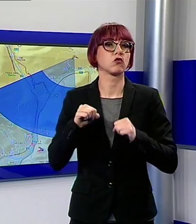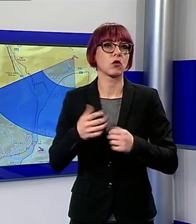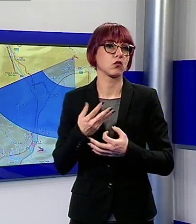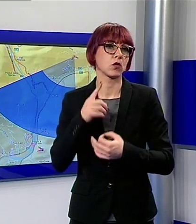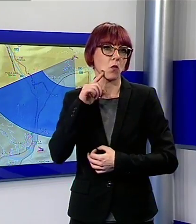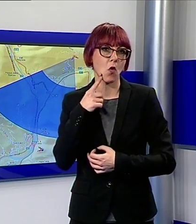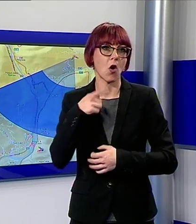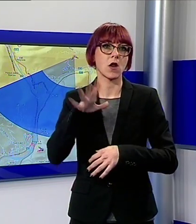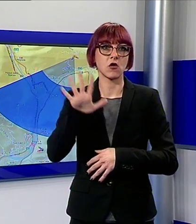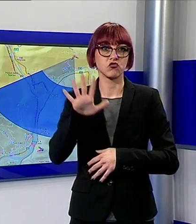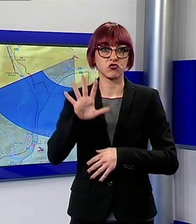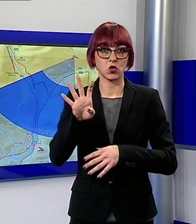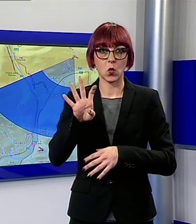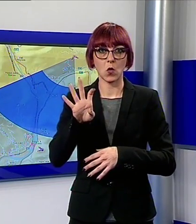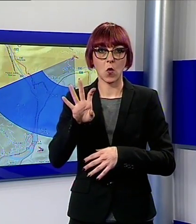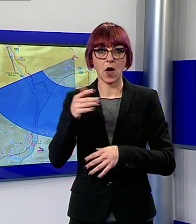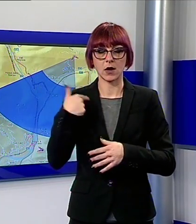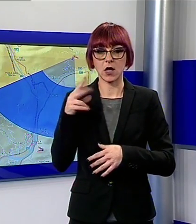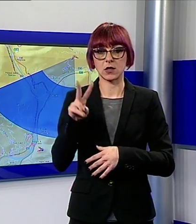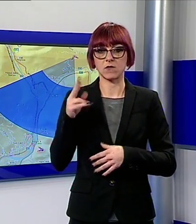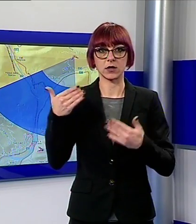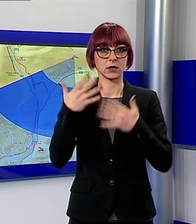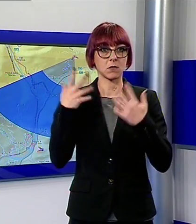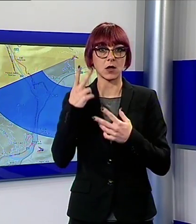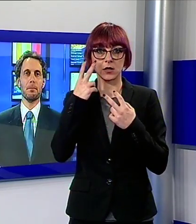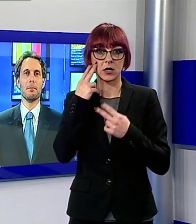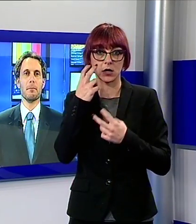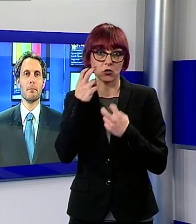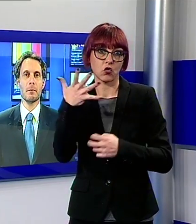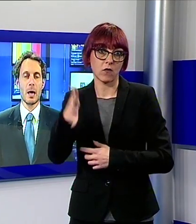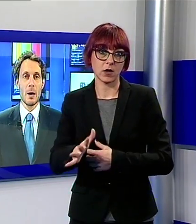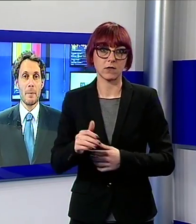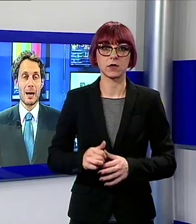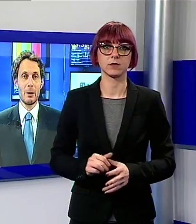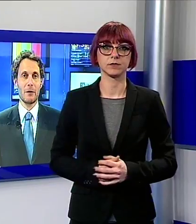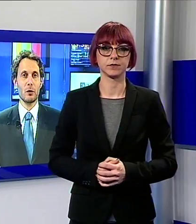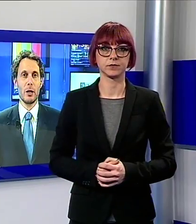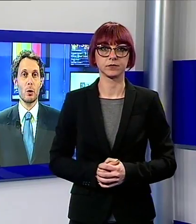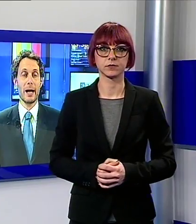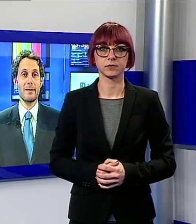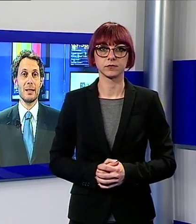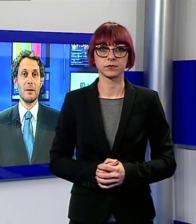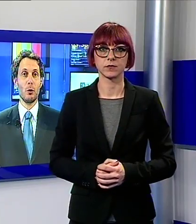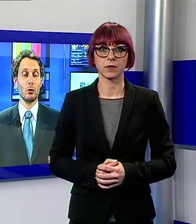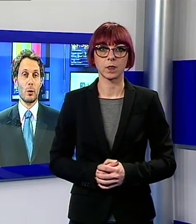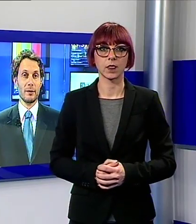e 40 di questo venerdì mattina parliamo adesso dei Lucchesi nel mondo questa